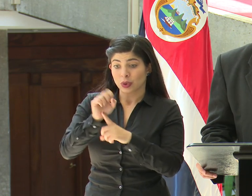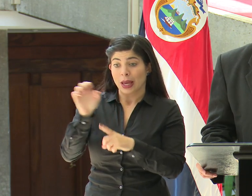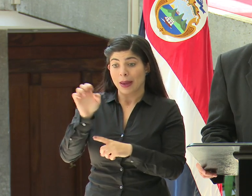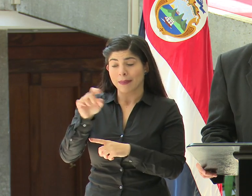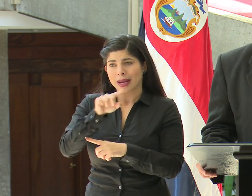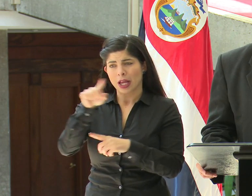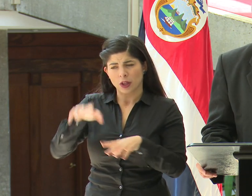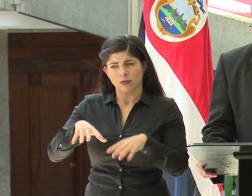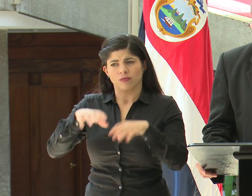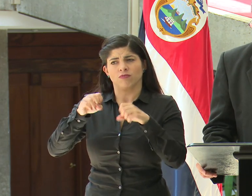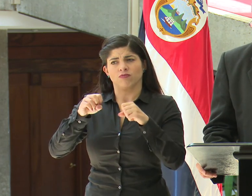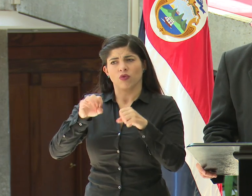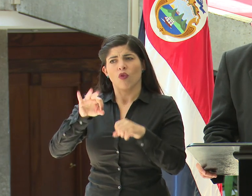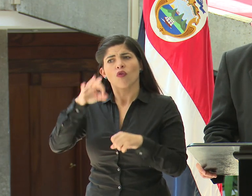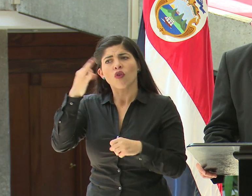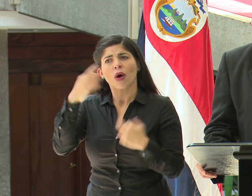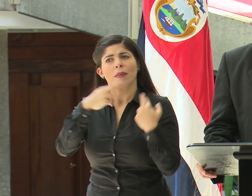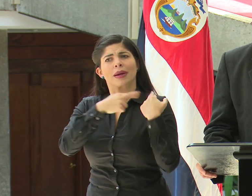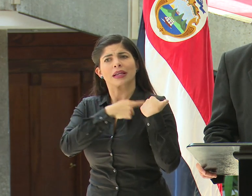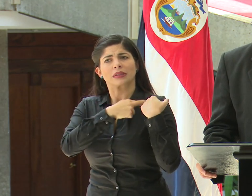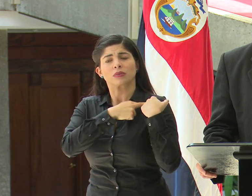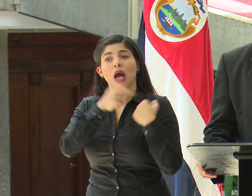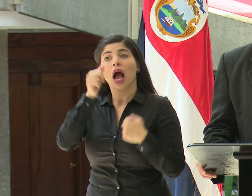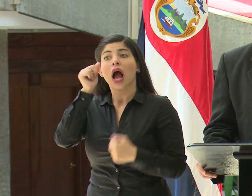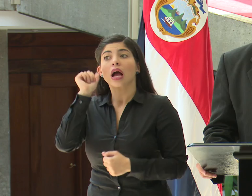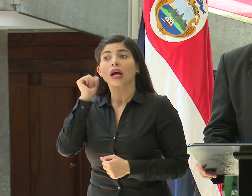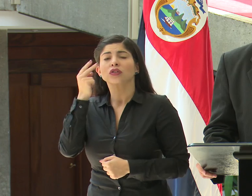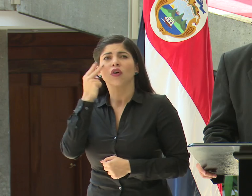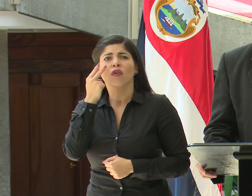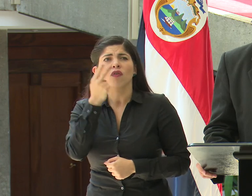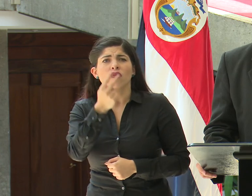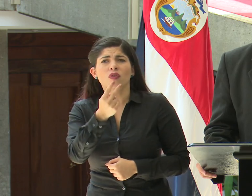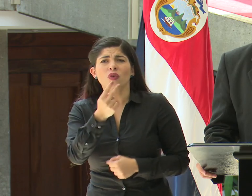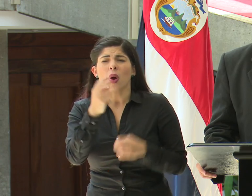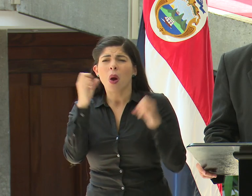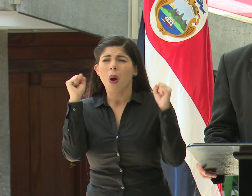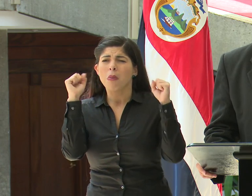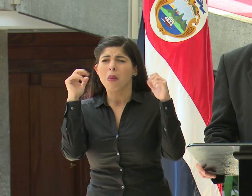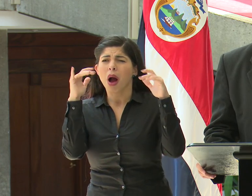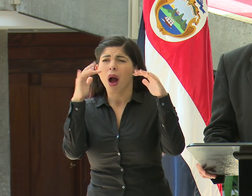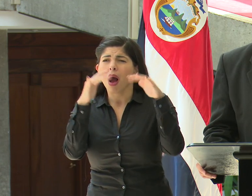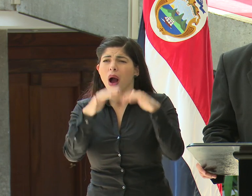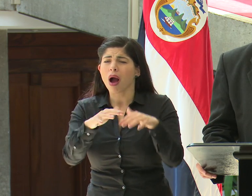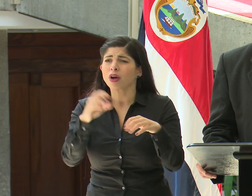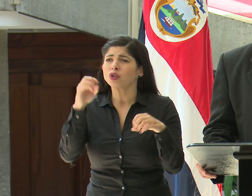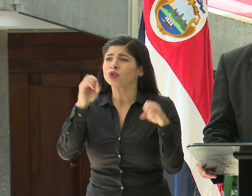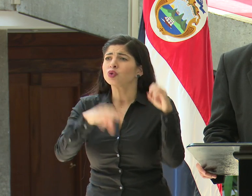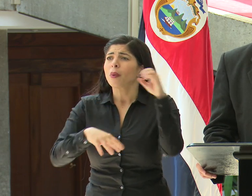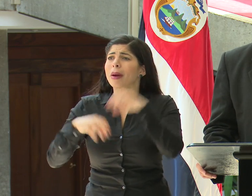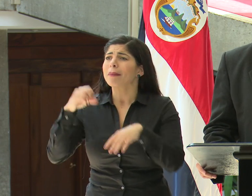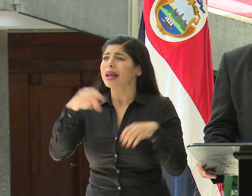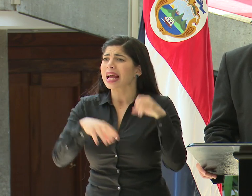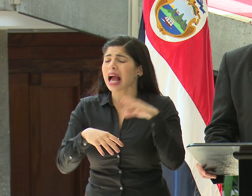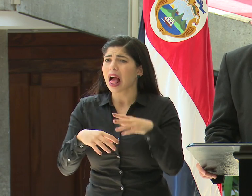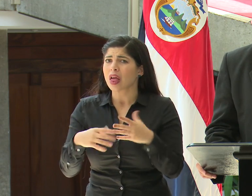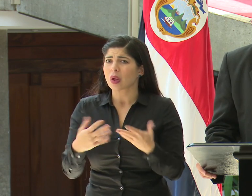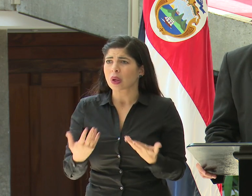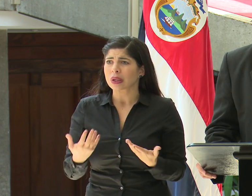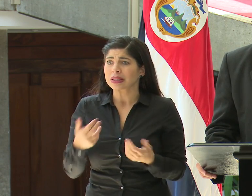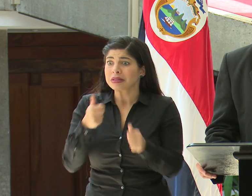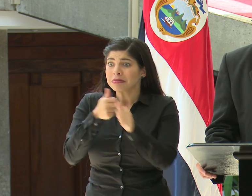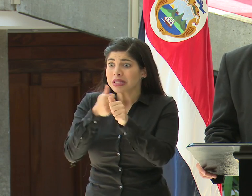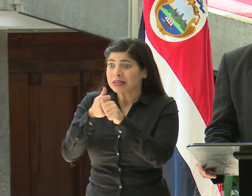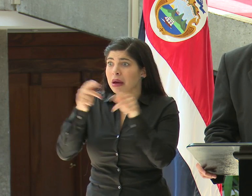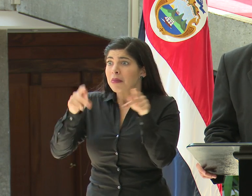responsablemente. Ayer vimos cómo se saturaron los supermercados y prácticamente nosotros mismos